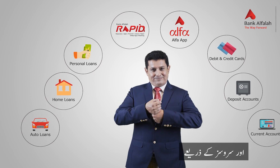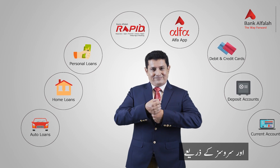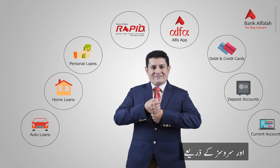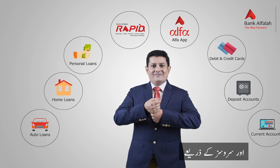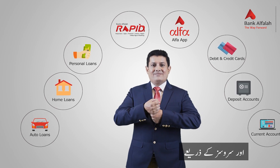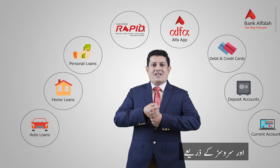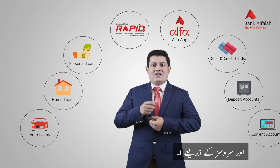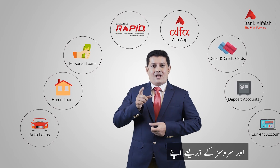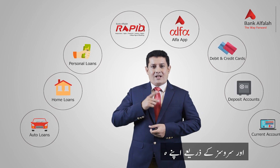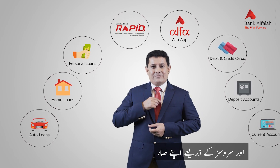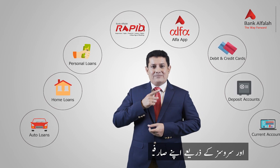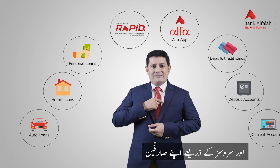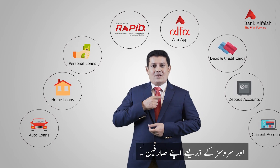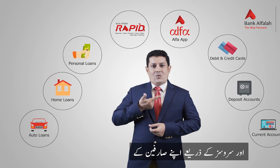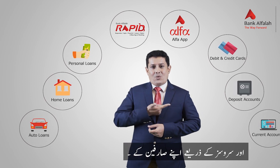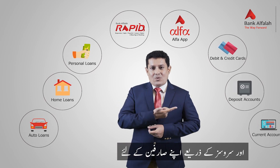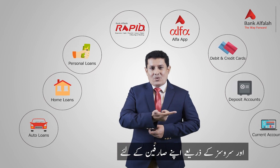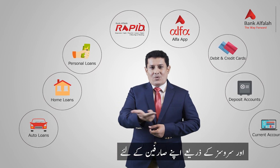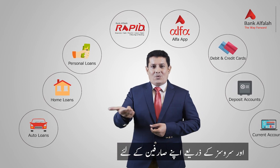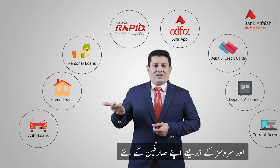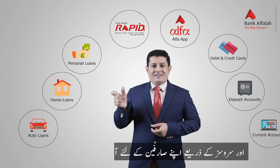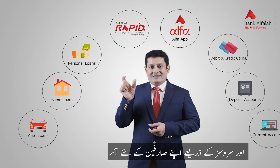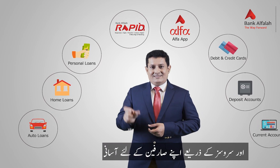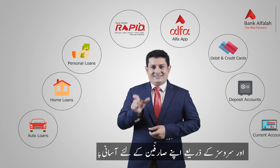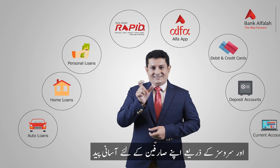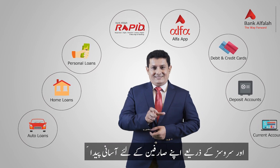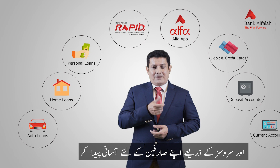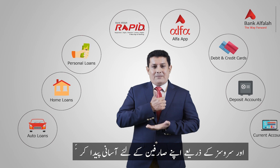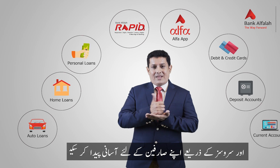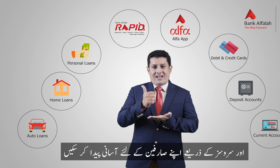اپنے سارفین کے لیے آسانی پیدا کرسکے